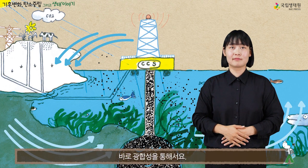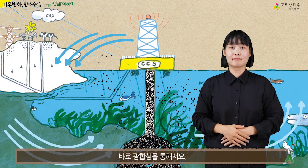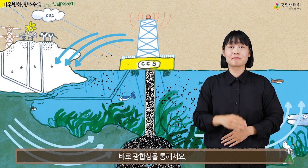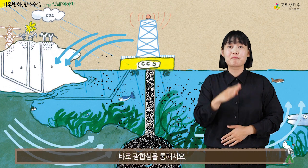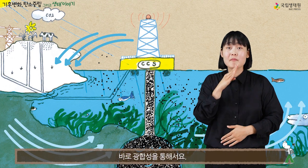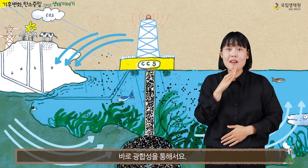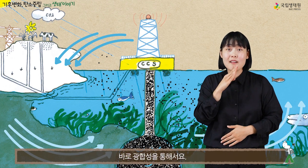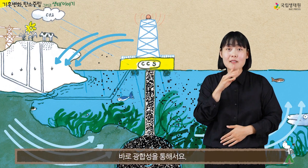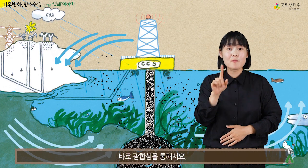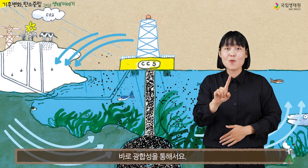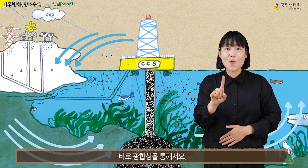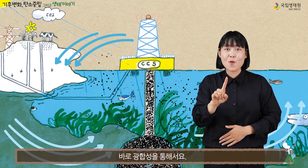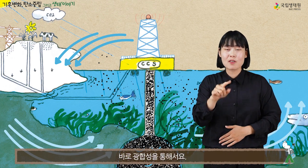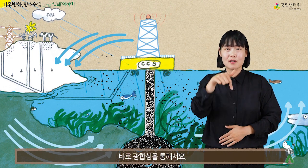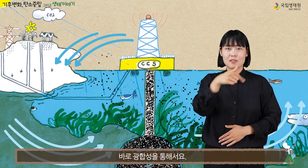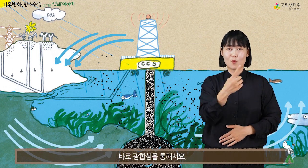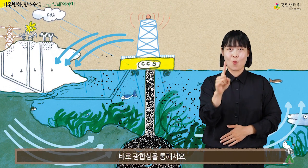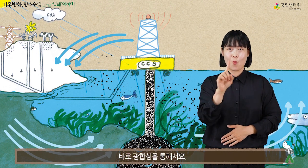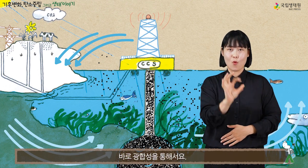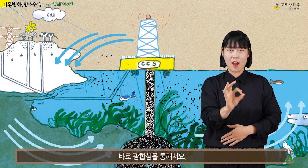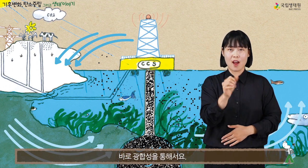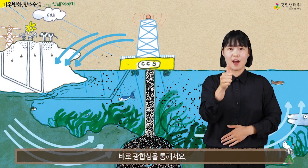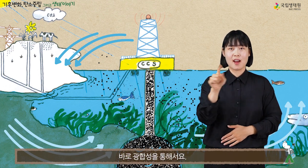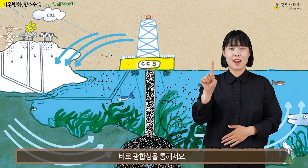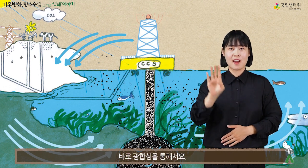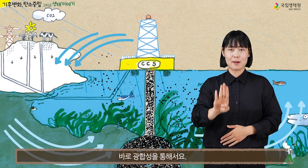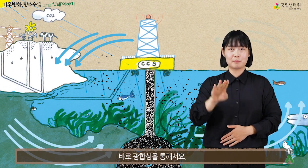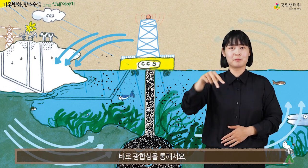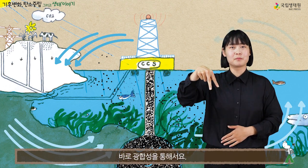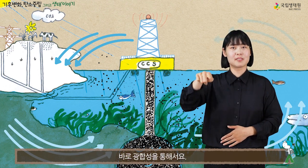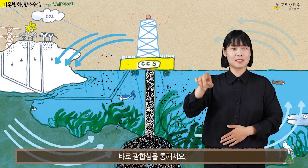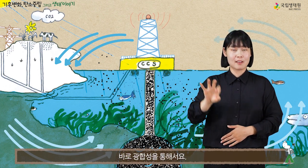바로 광합성을 통해서요.